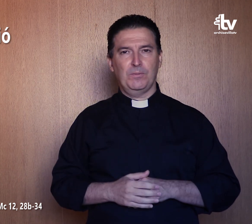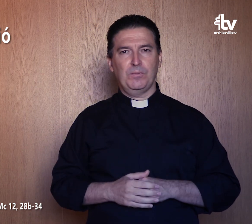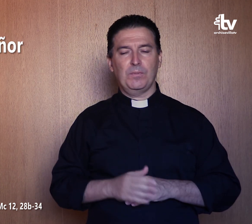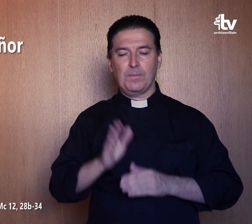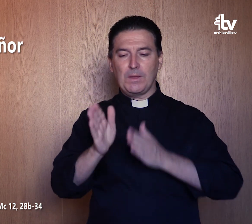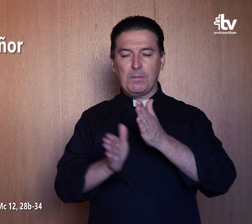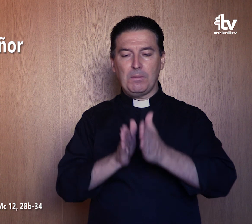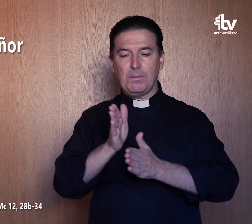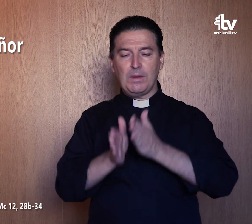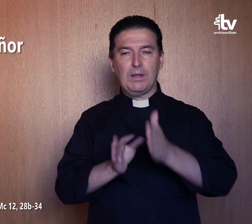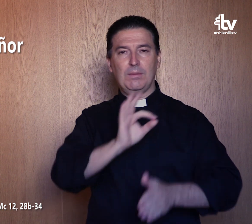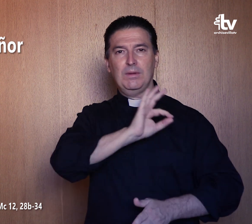Palabra del Señor